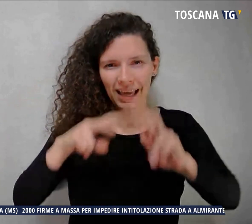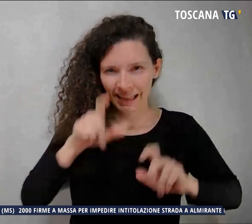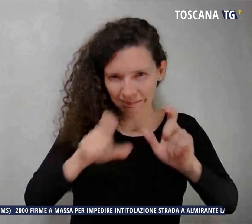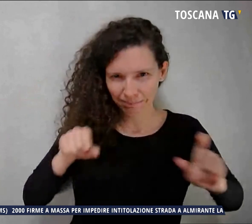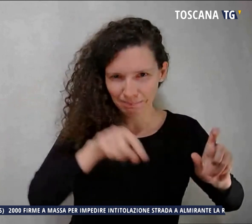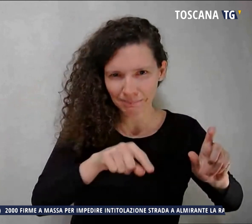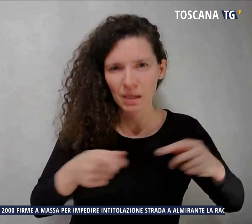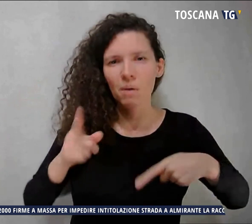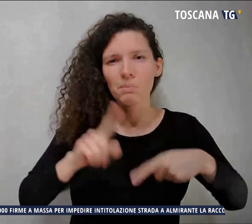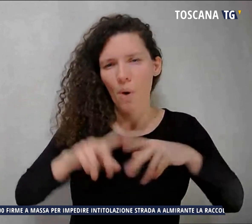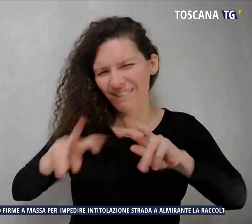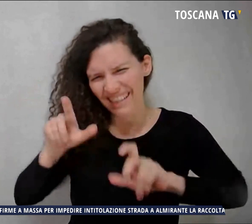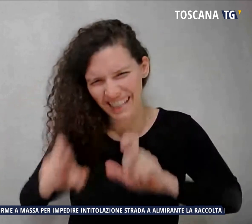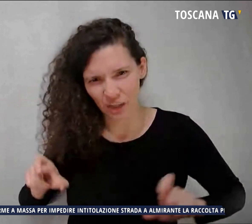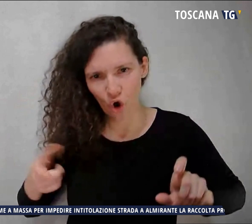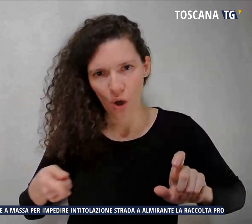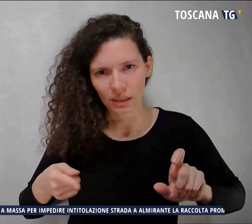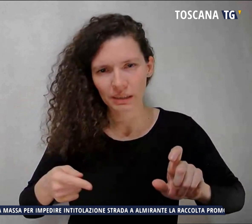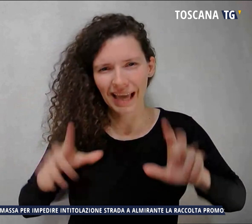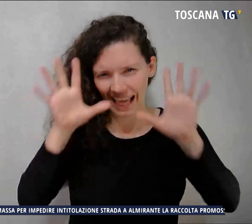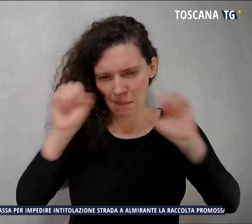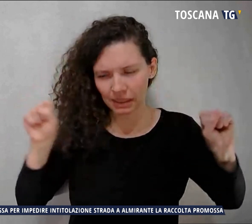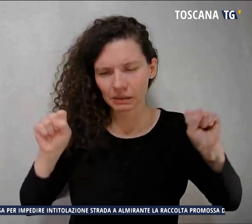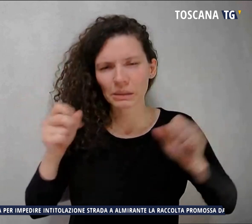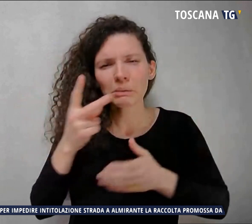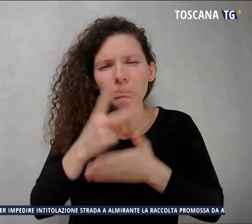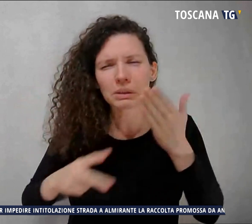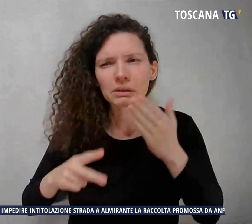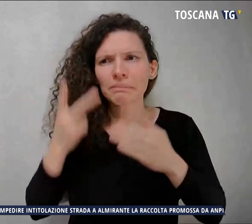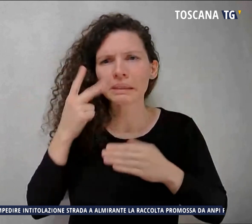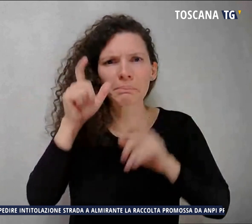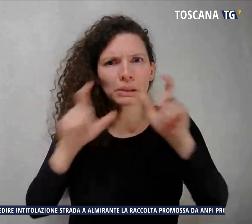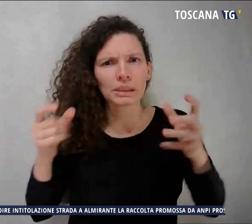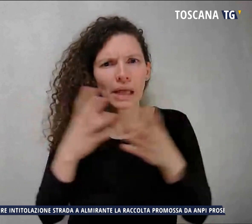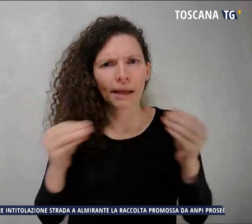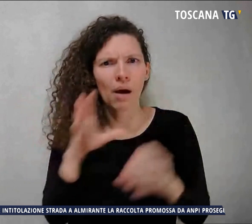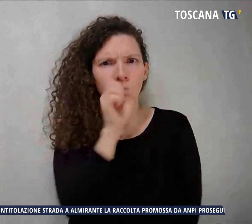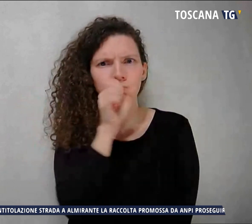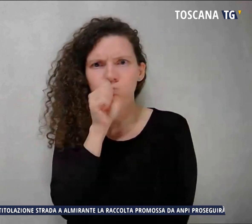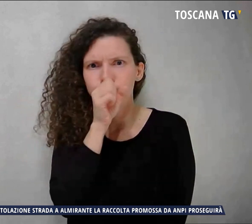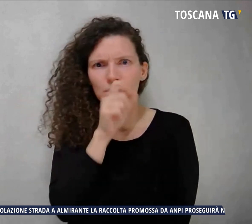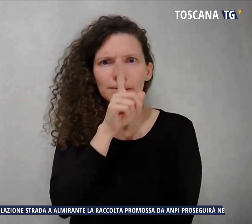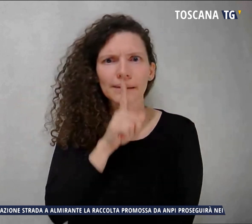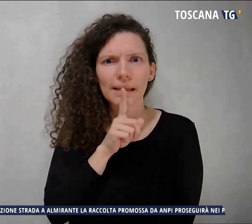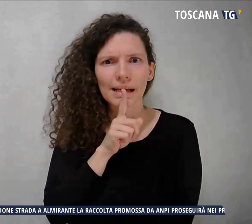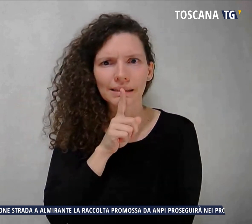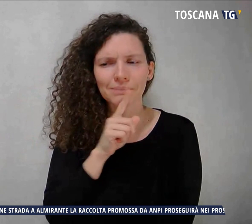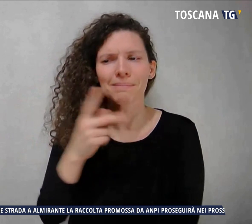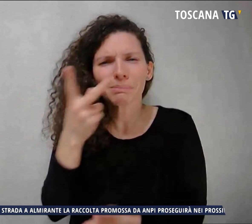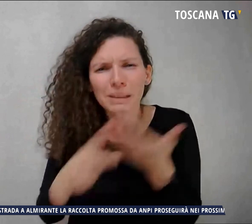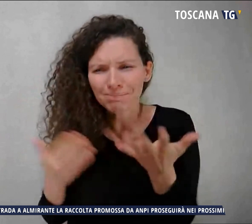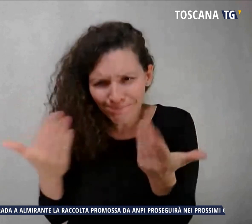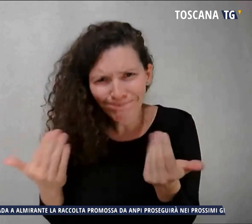starebbero tentando di bucare il muro di omertà che nei mesi ha annebbiato le